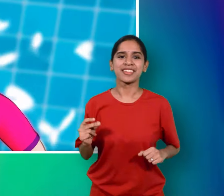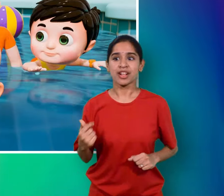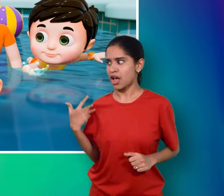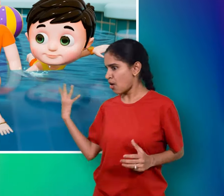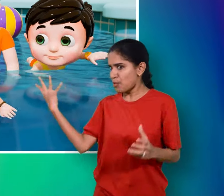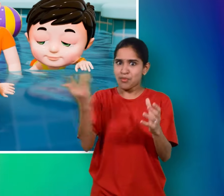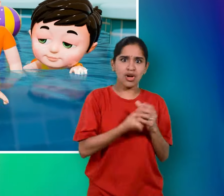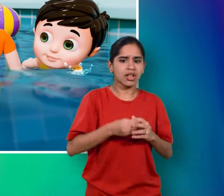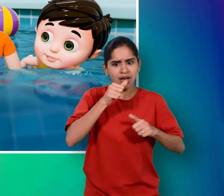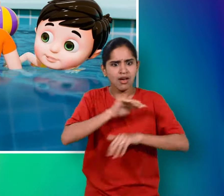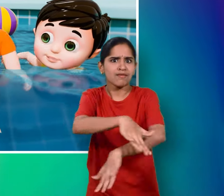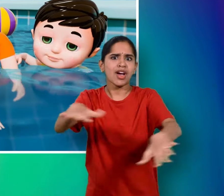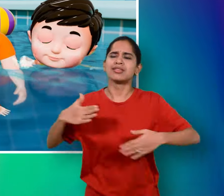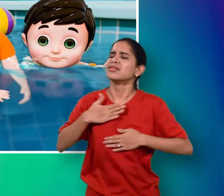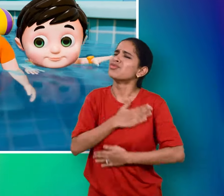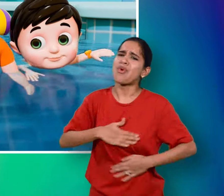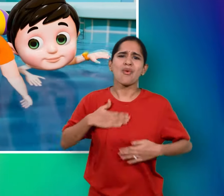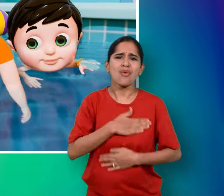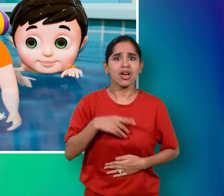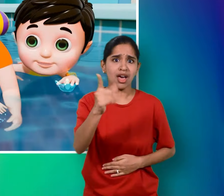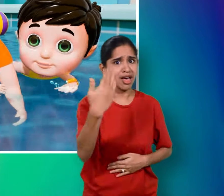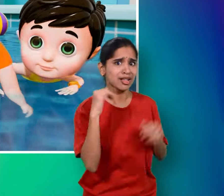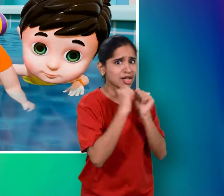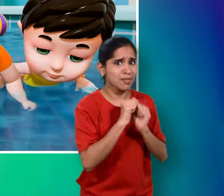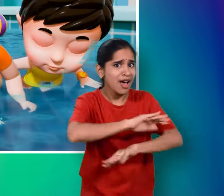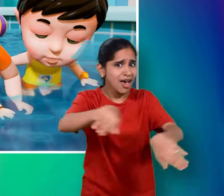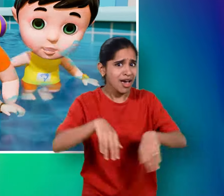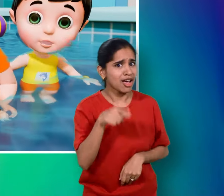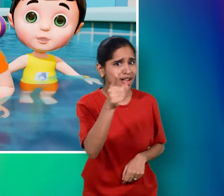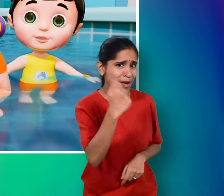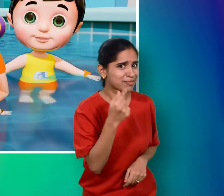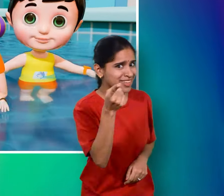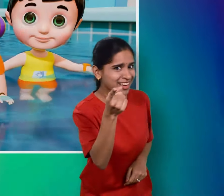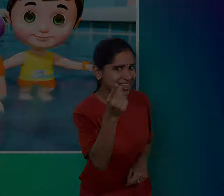हम सब को खूब मजा आया क्या आप भी हम लोगों के साथ तेरना पसंद करो